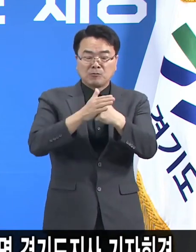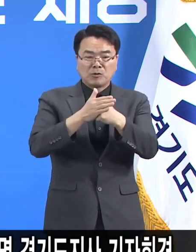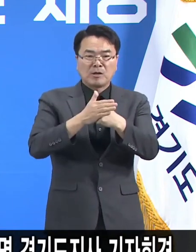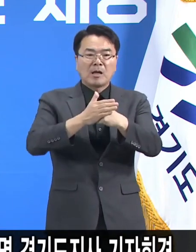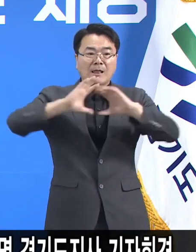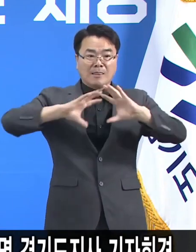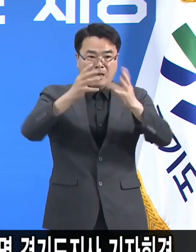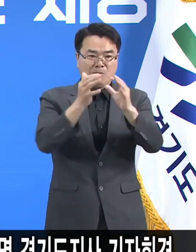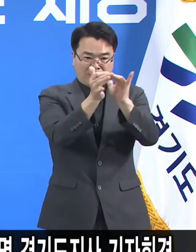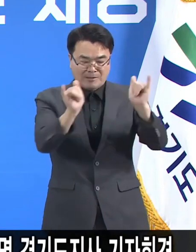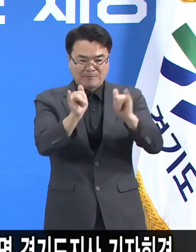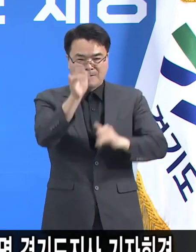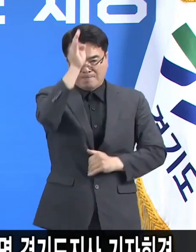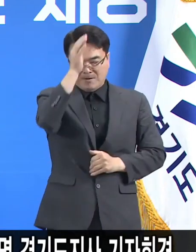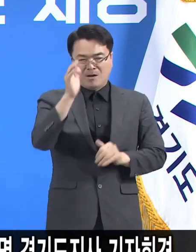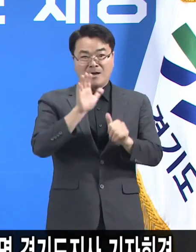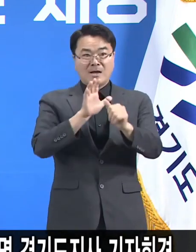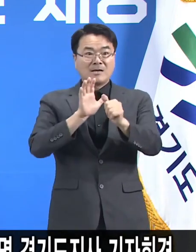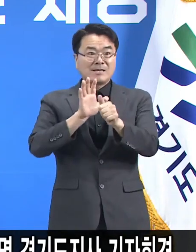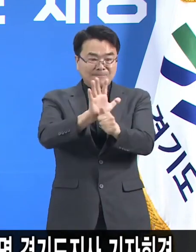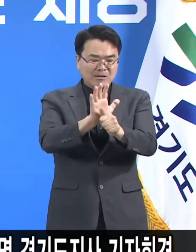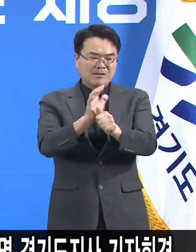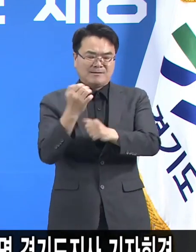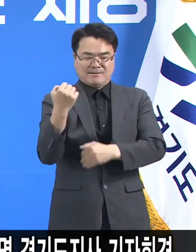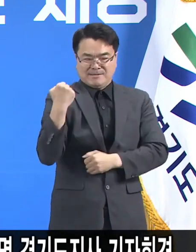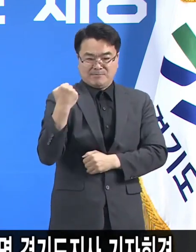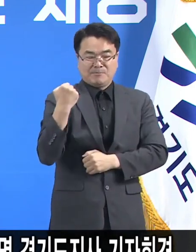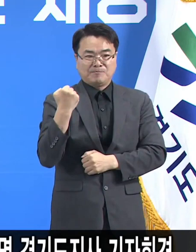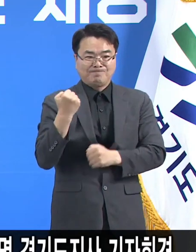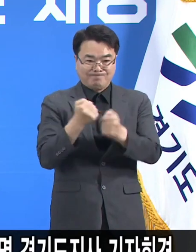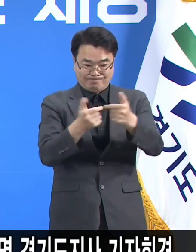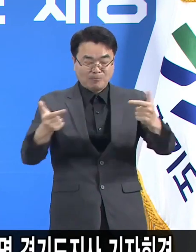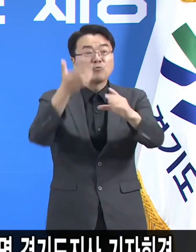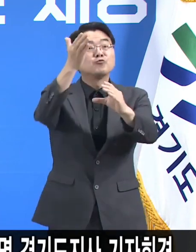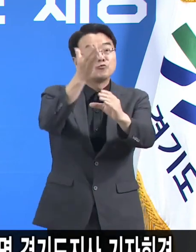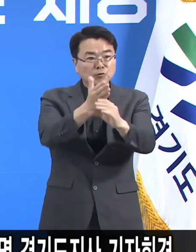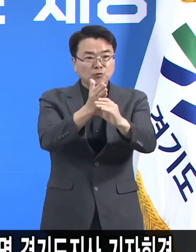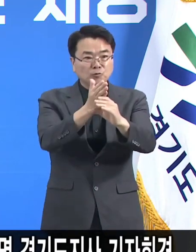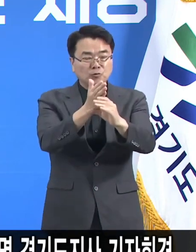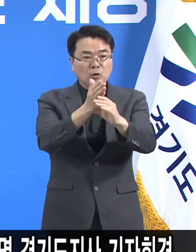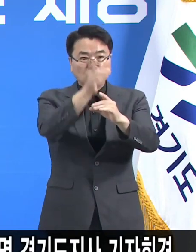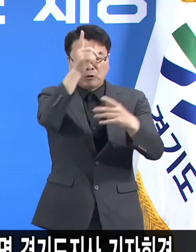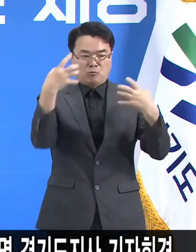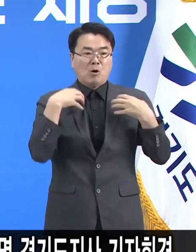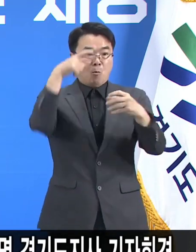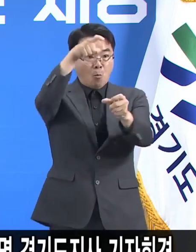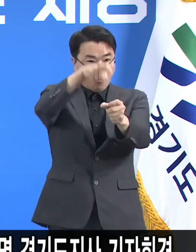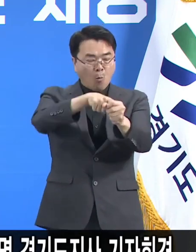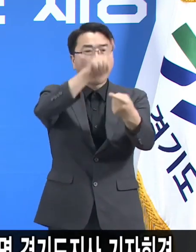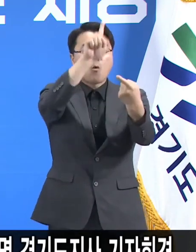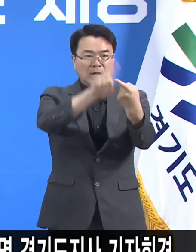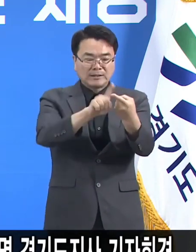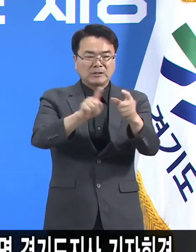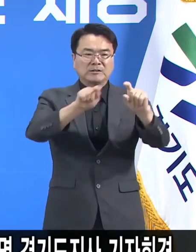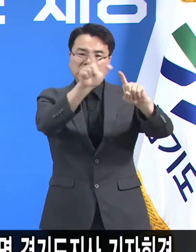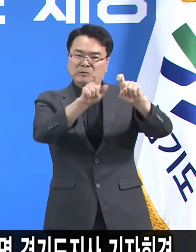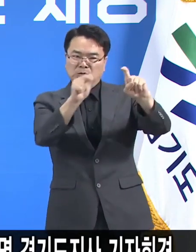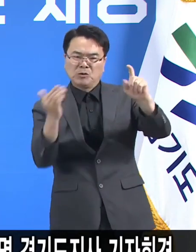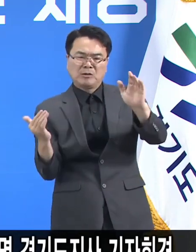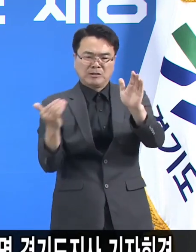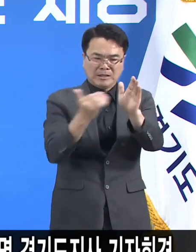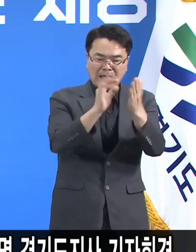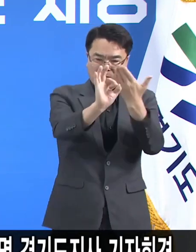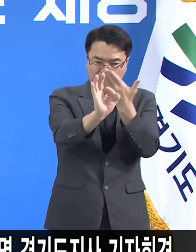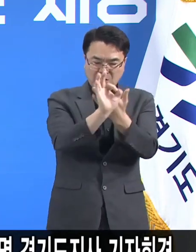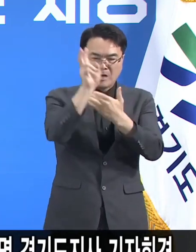면역 형성이 순조롭게 진행되고 있습니다. 중앙정부의 목표대로 11월이면 안정적인 국민에